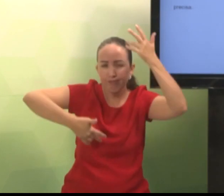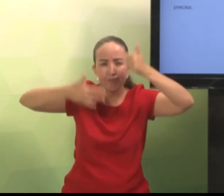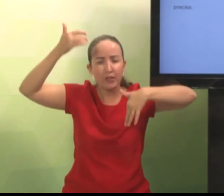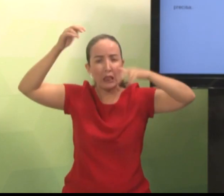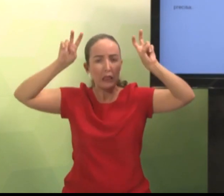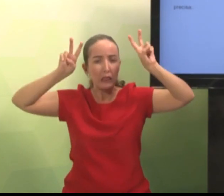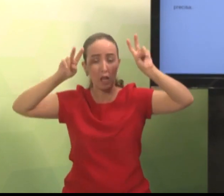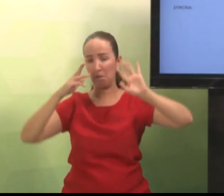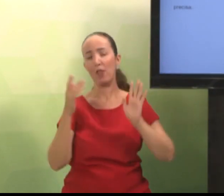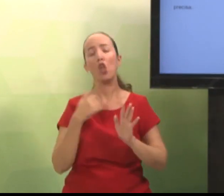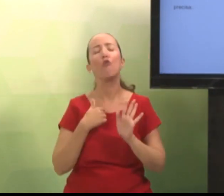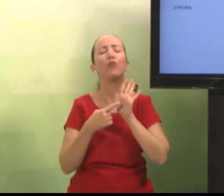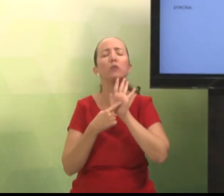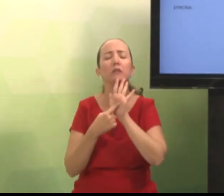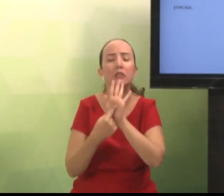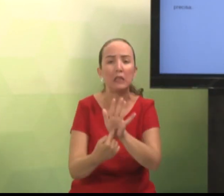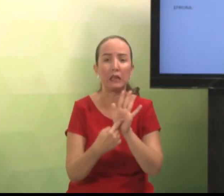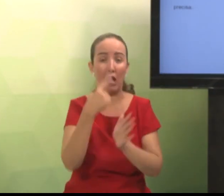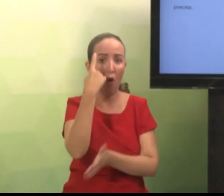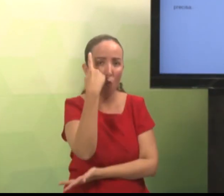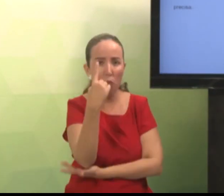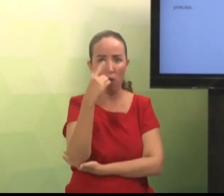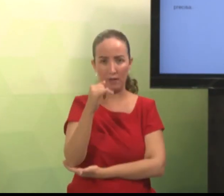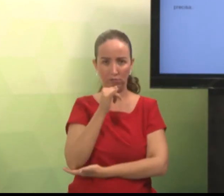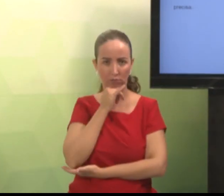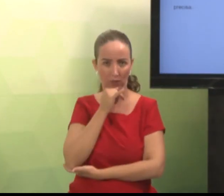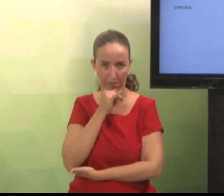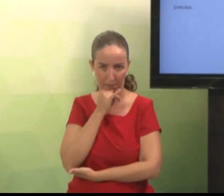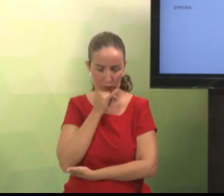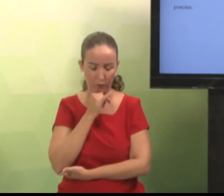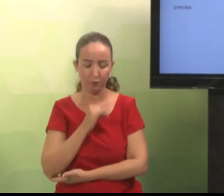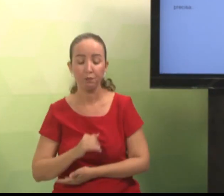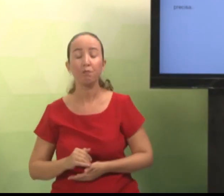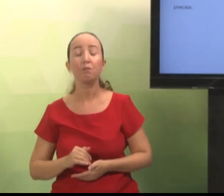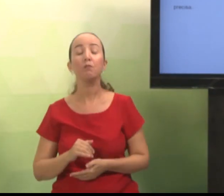aos quais você vai usar para explicar. Então, vou dar um exemplo para vocês.